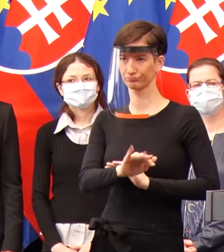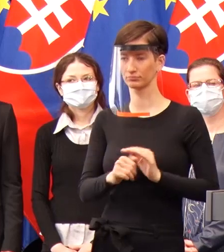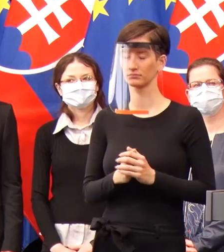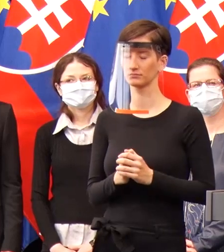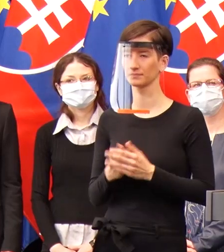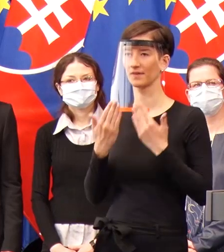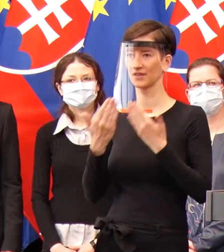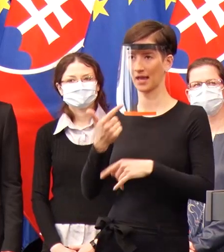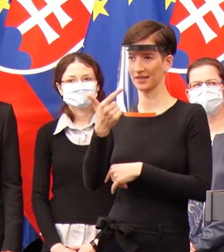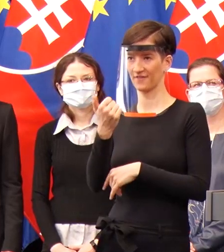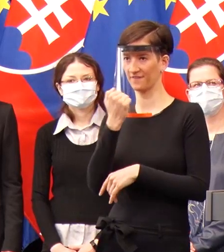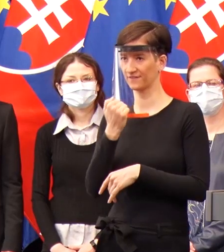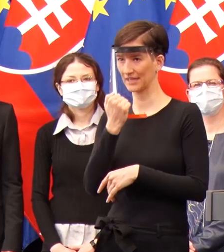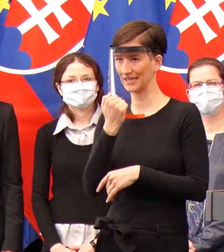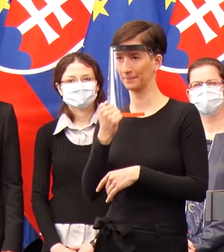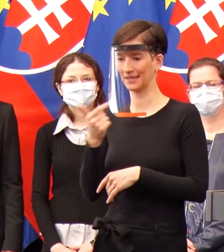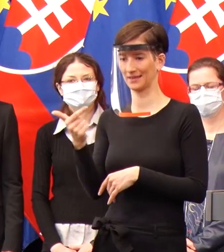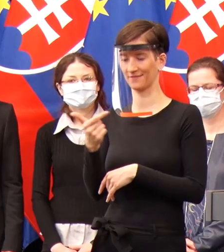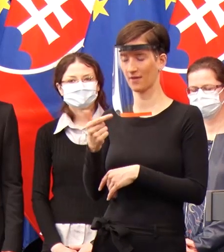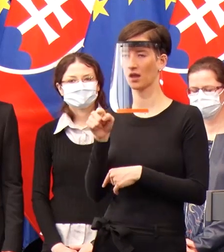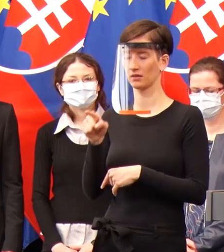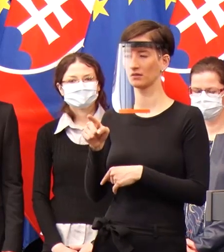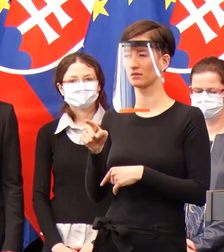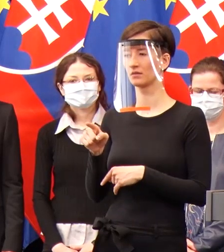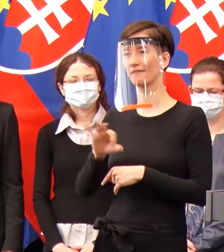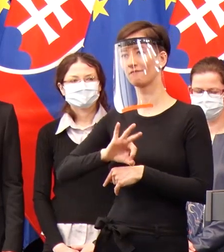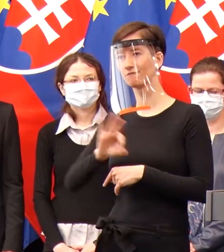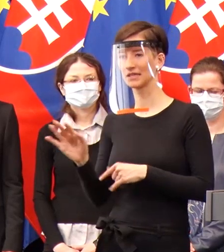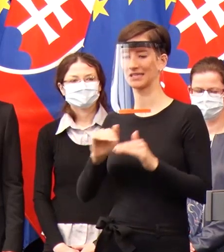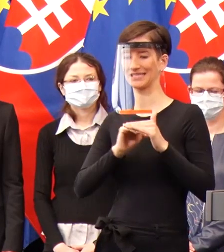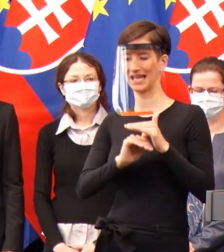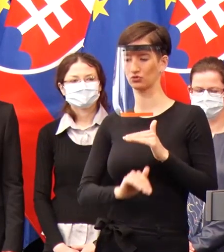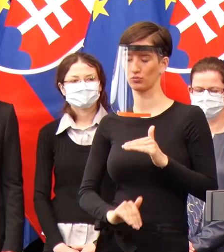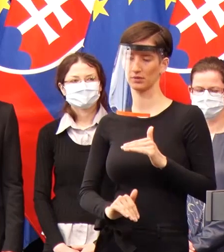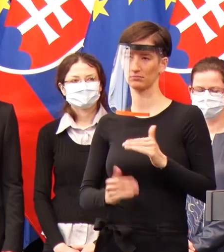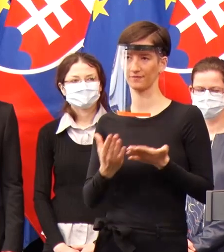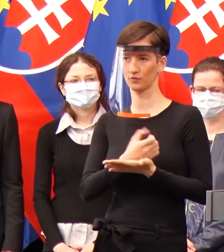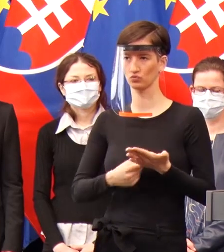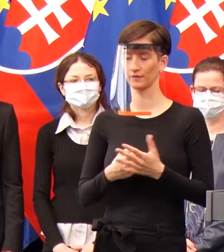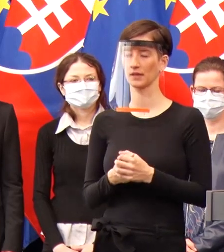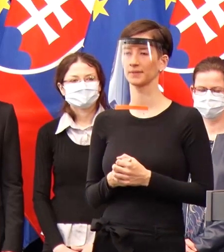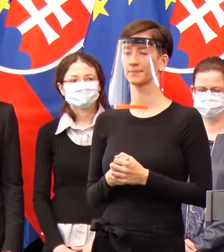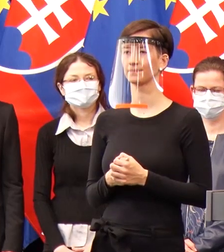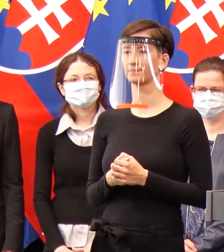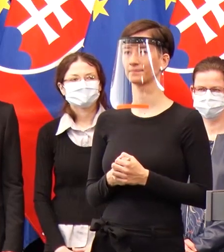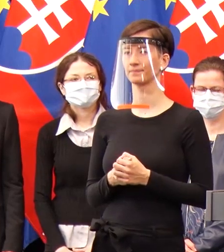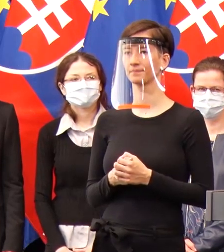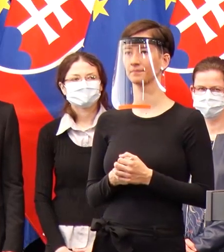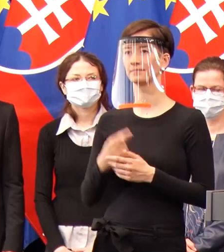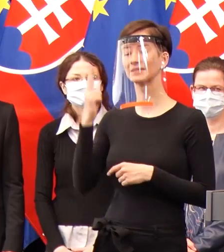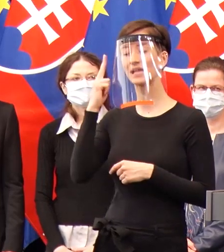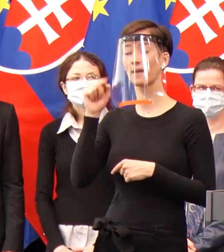a Lambda Life, aby to prerušenie dodávok nehrozilo. Čiže nový je len v tom,